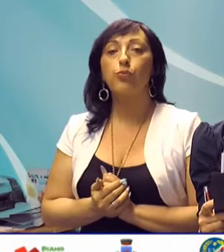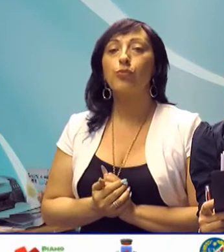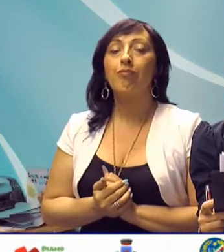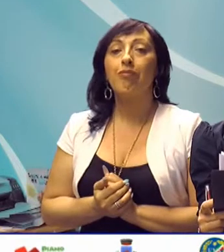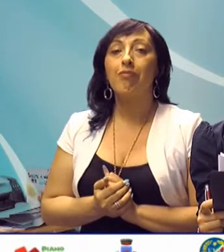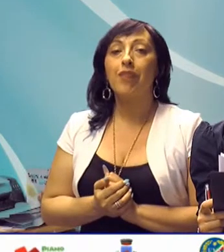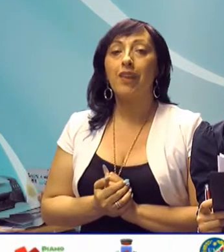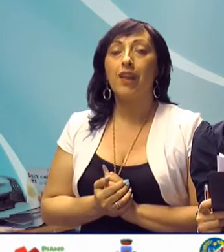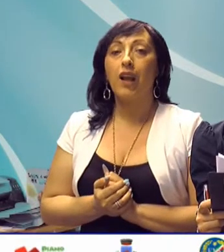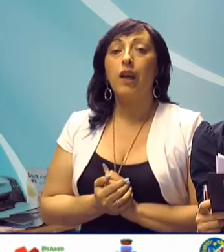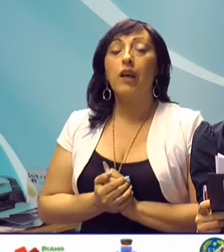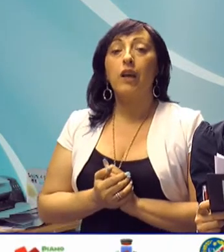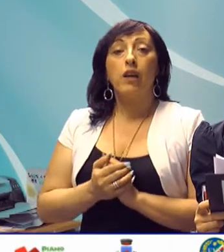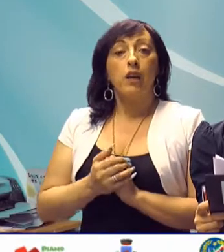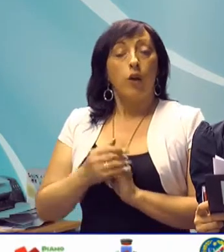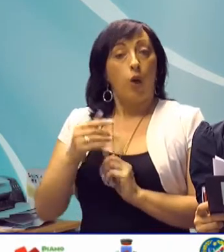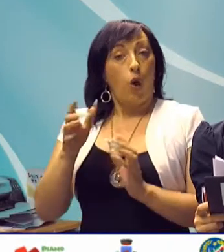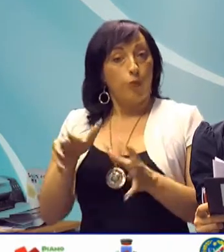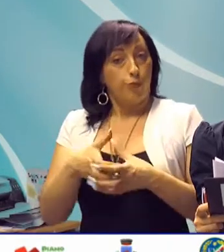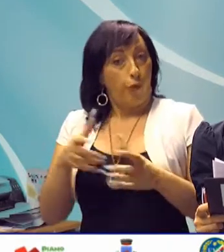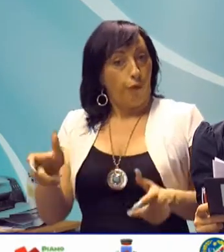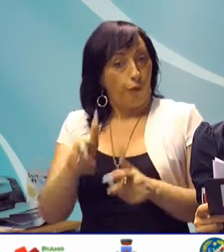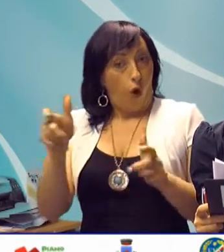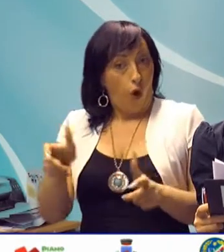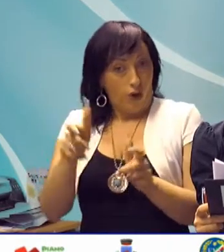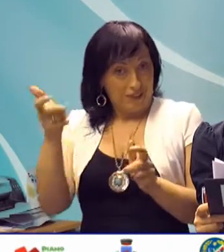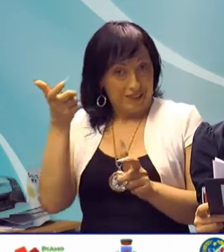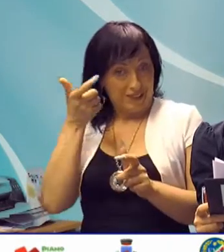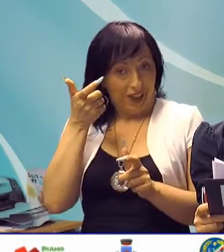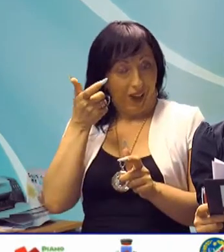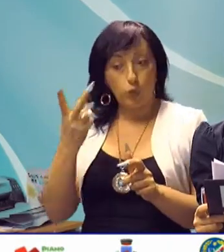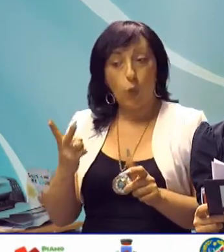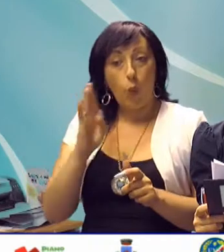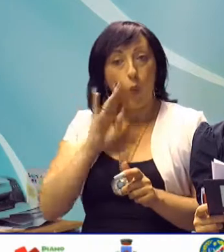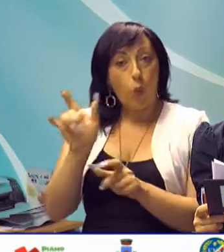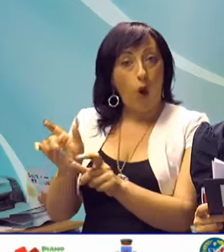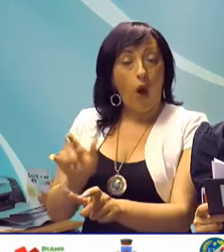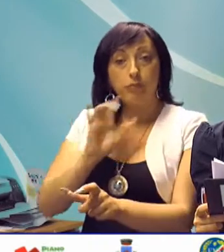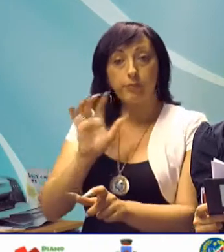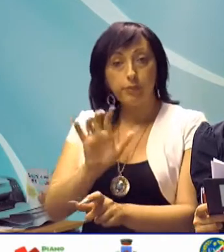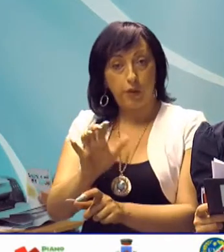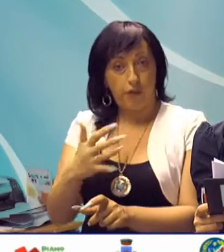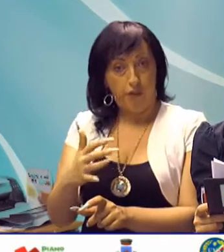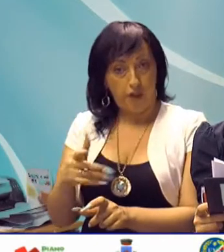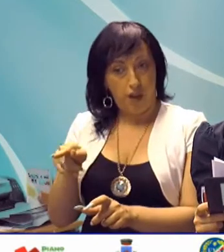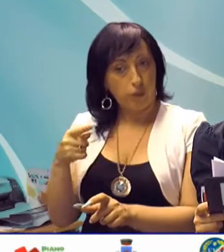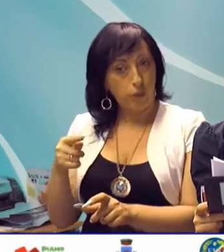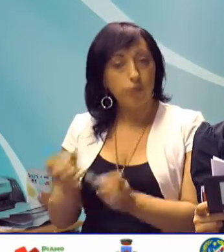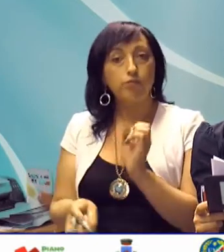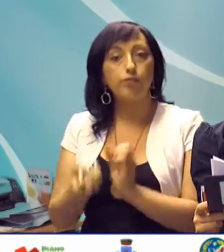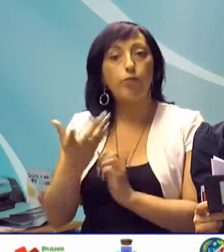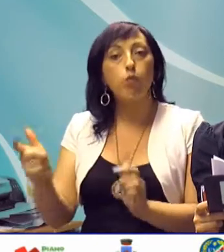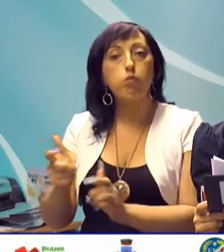Sono stati denunciati dal Corpo Forestale dello Stato due uomini responsabili di due incendi